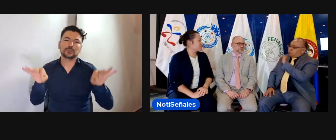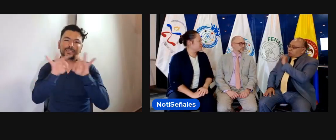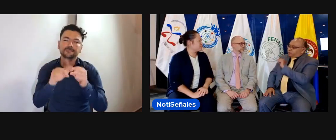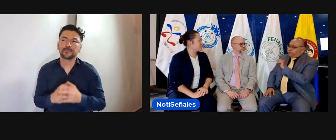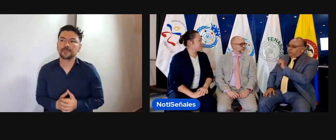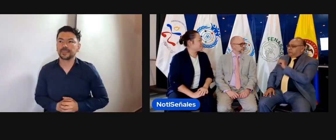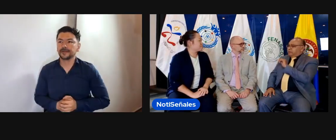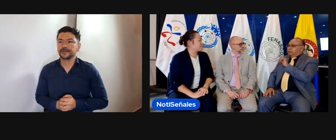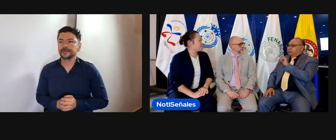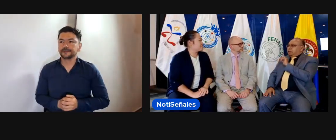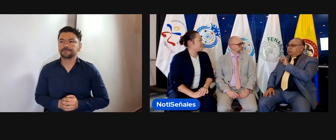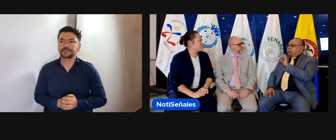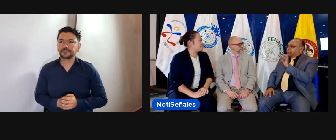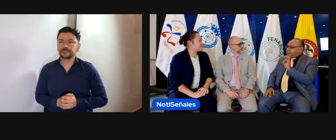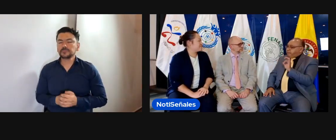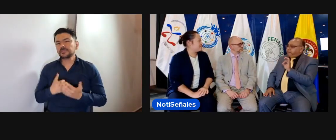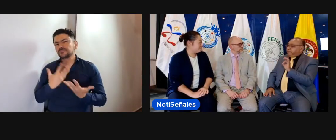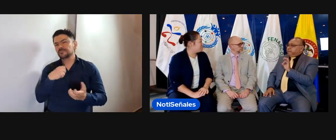encontrando. Tengo otra pregunta.